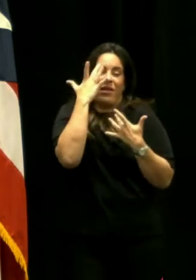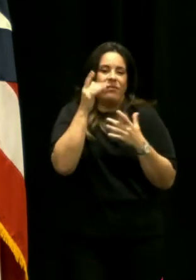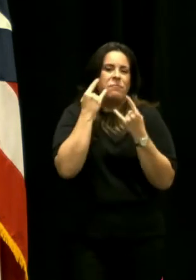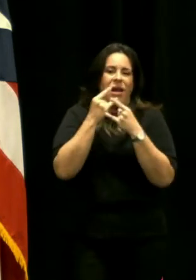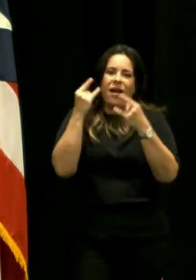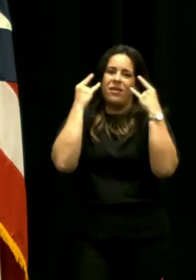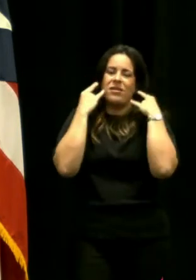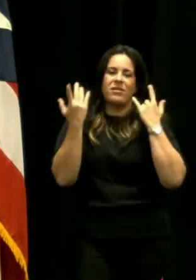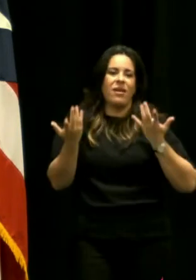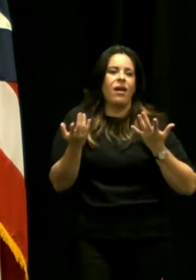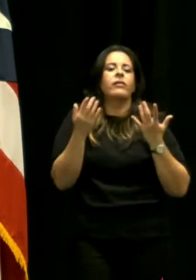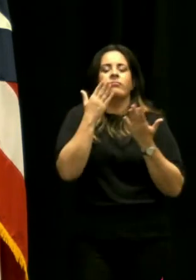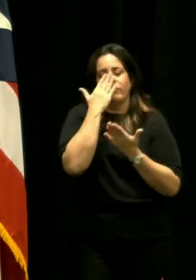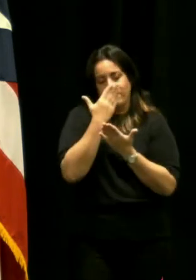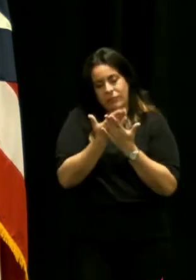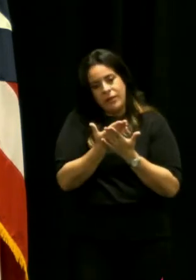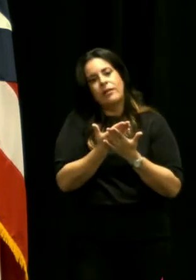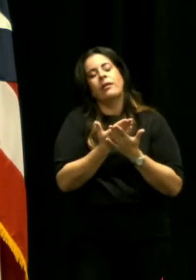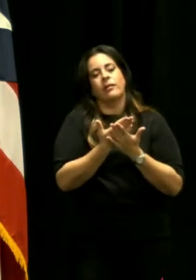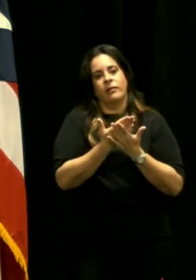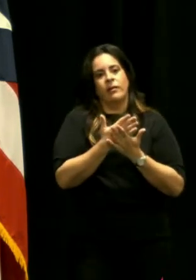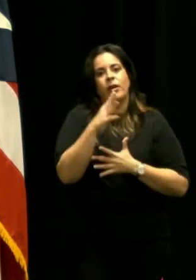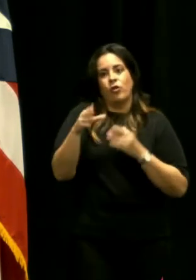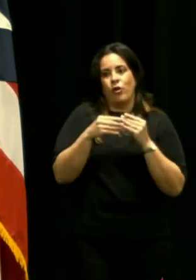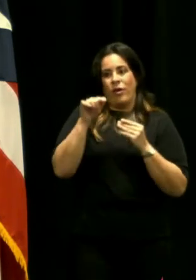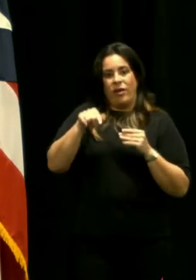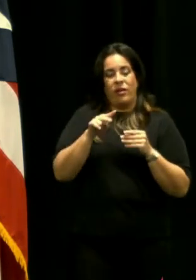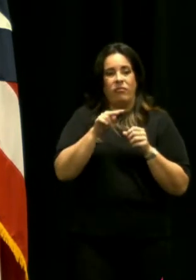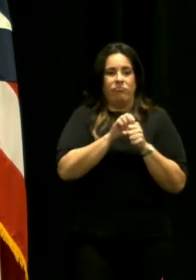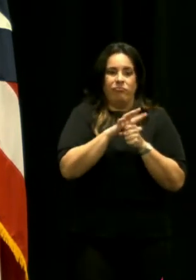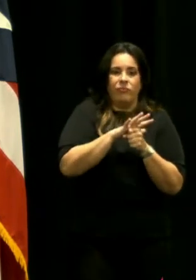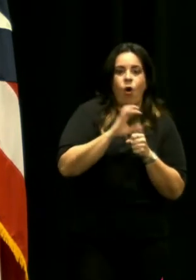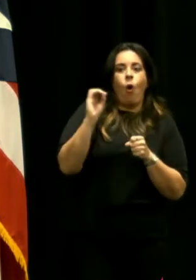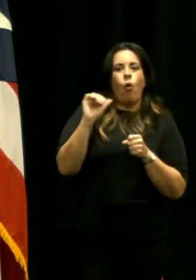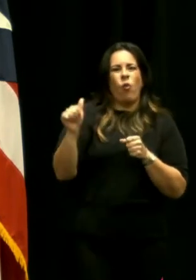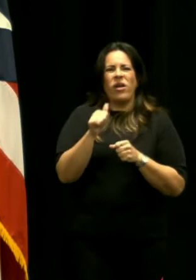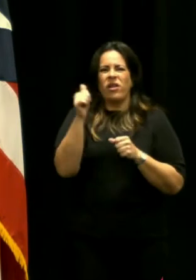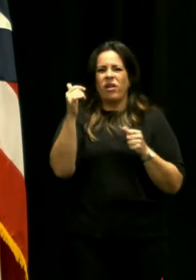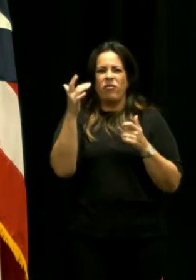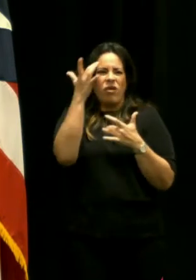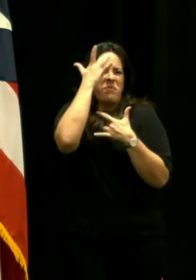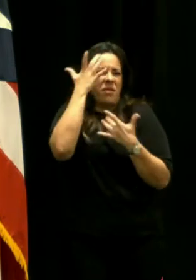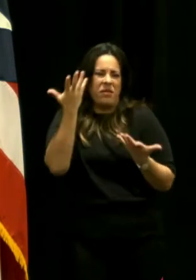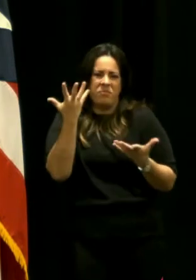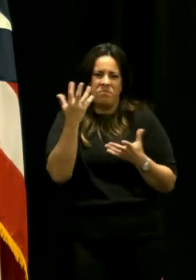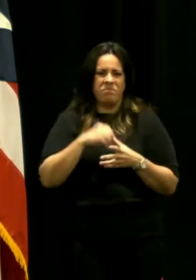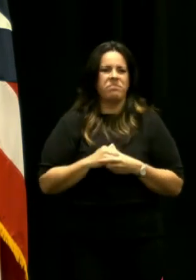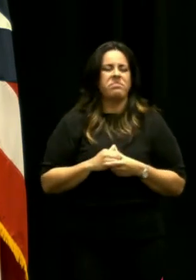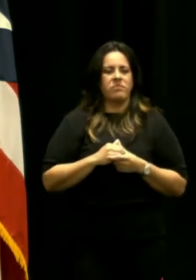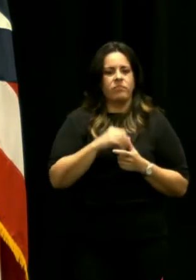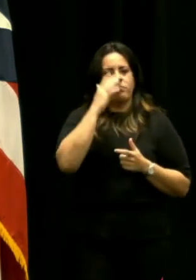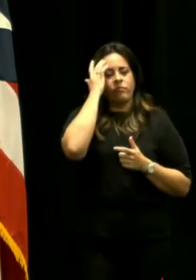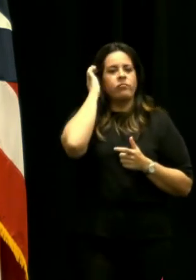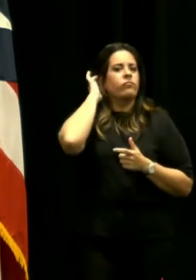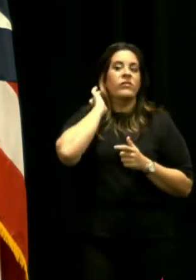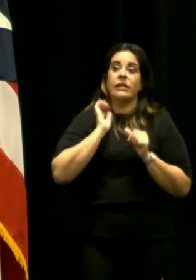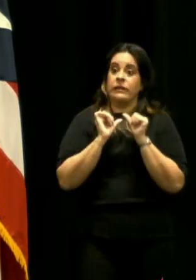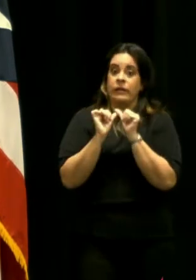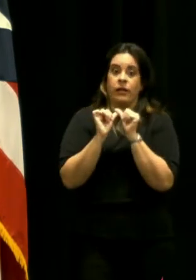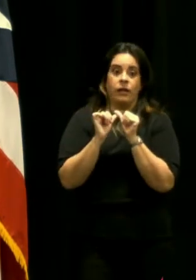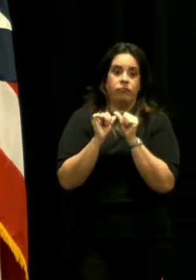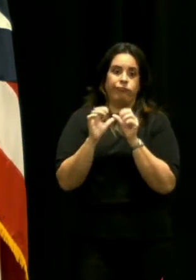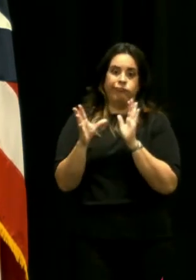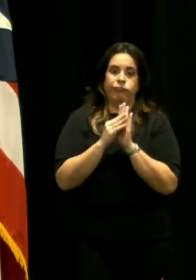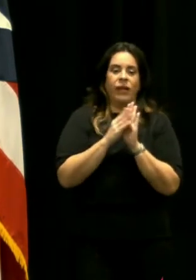mascarilla es muy buena incluyendo para este virus y cualquier otra infección viral así que que sigan haciendo eso y